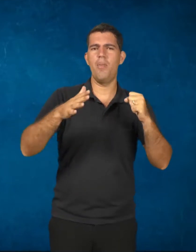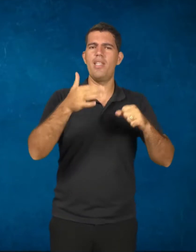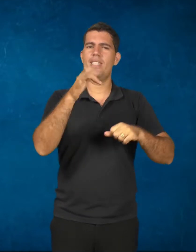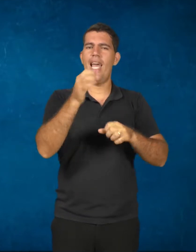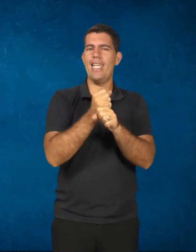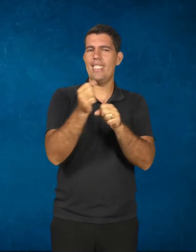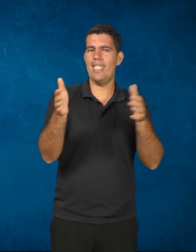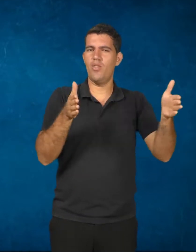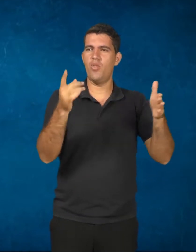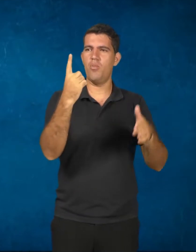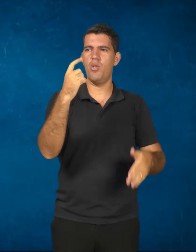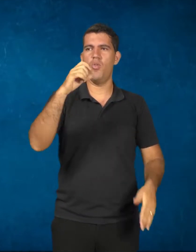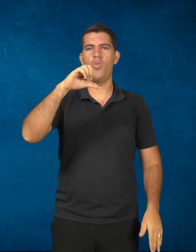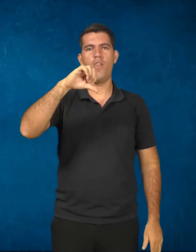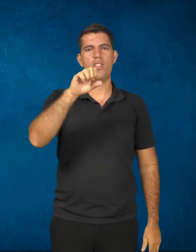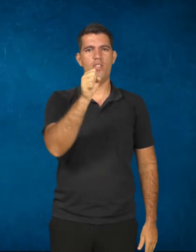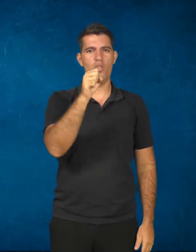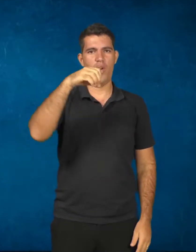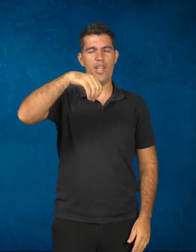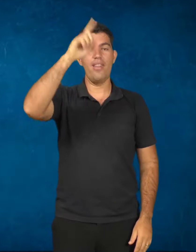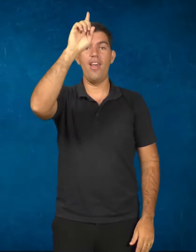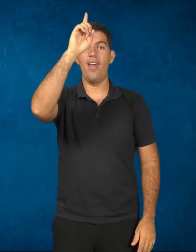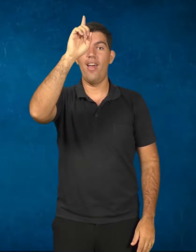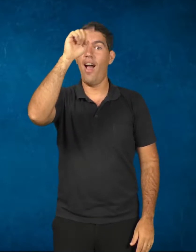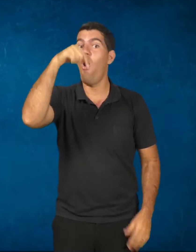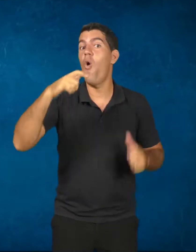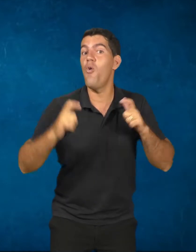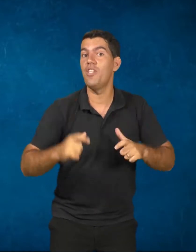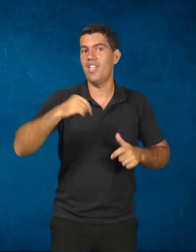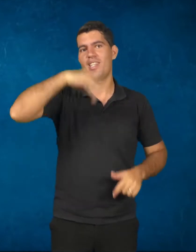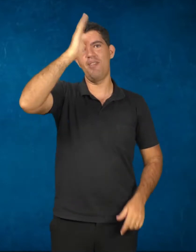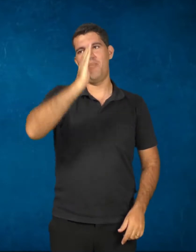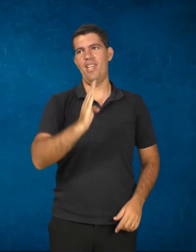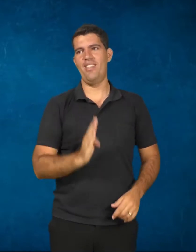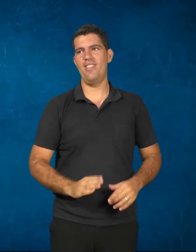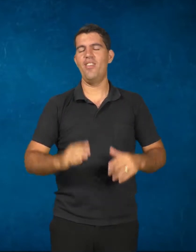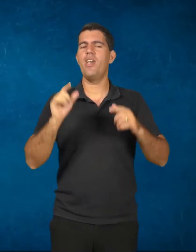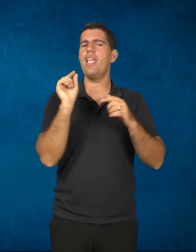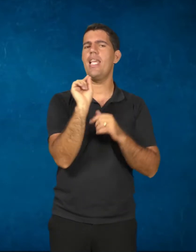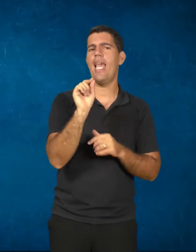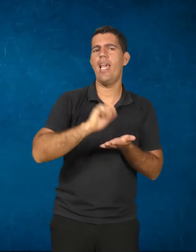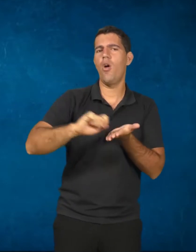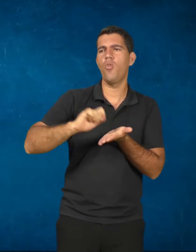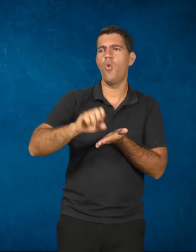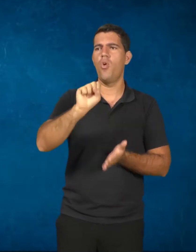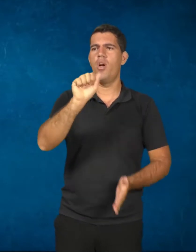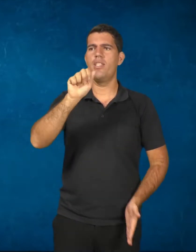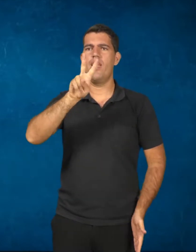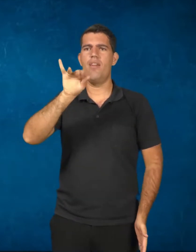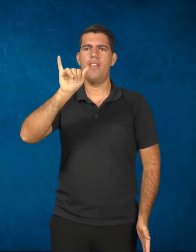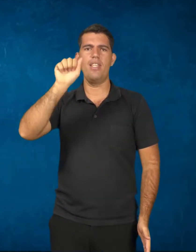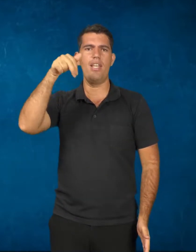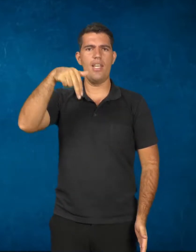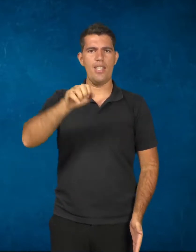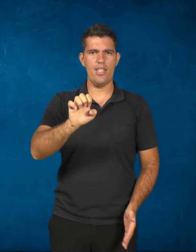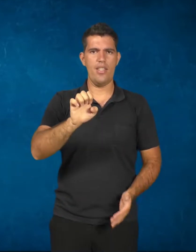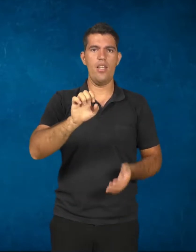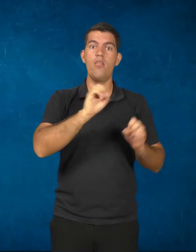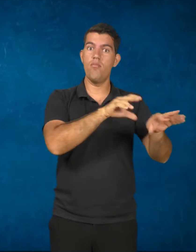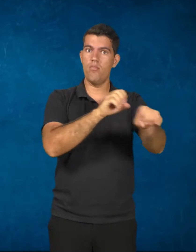1980 aqui no Brasil com Saviani quando ele ministrava o curso de